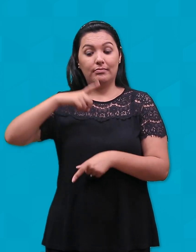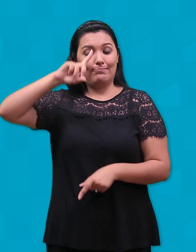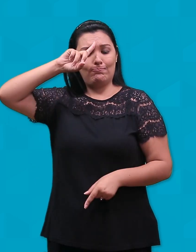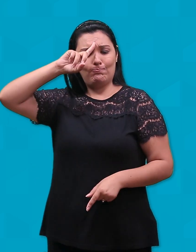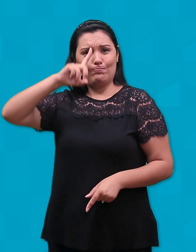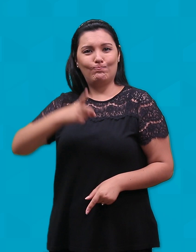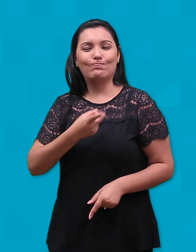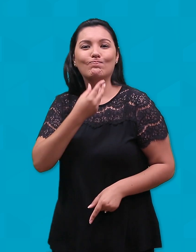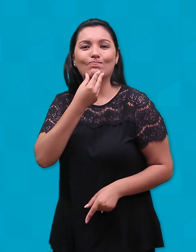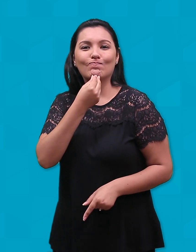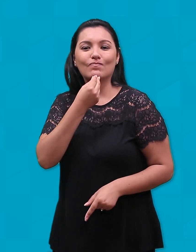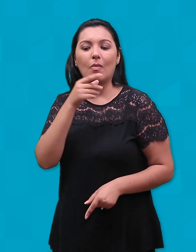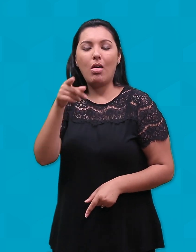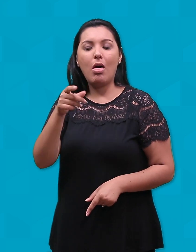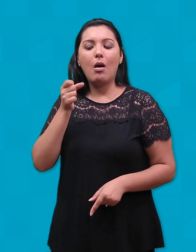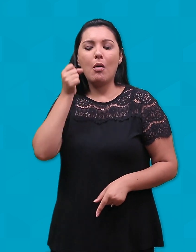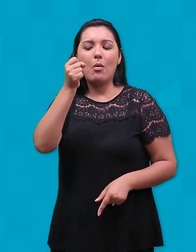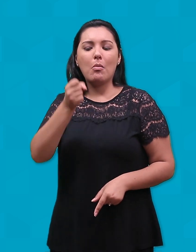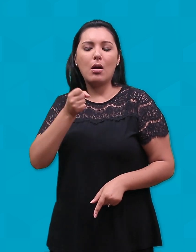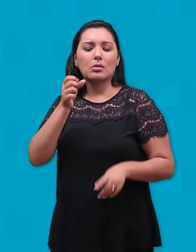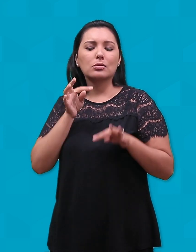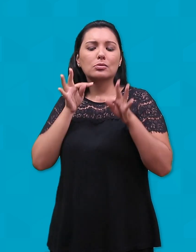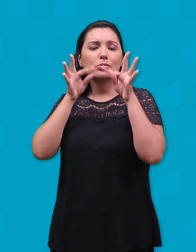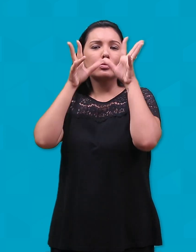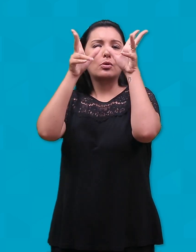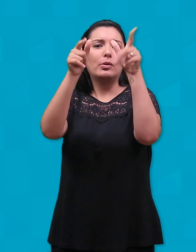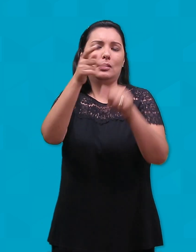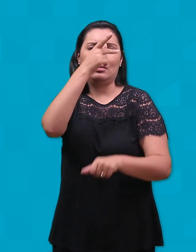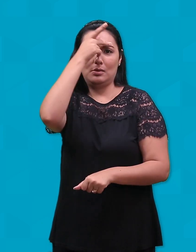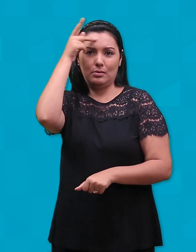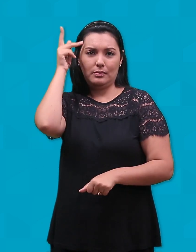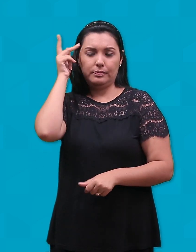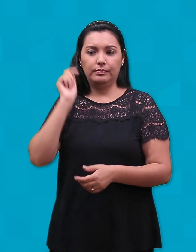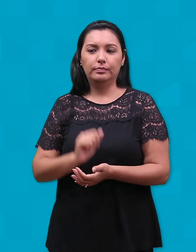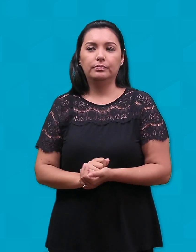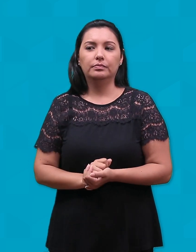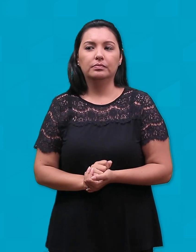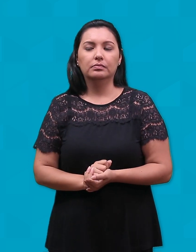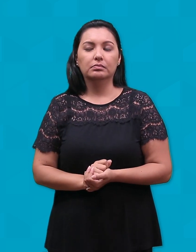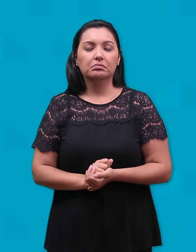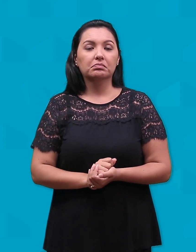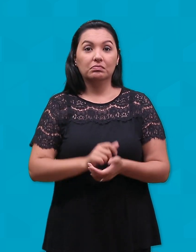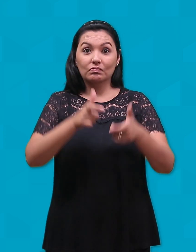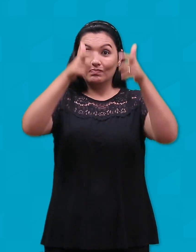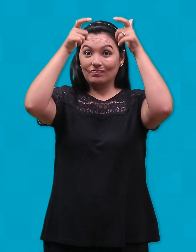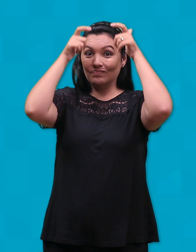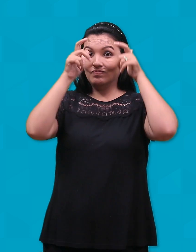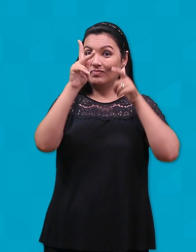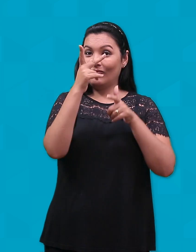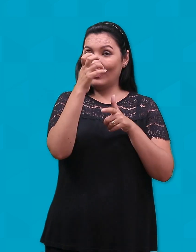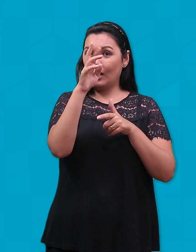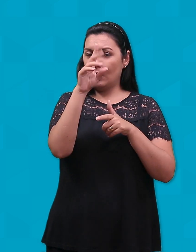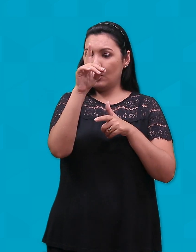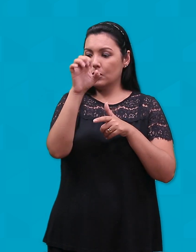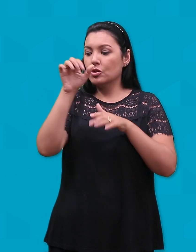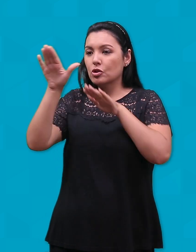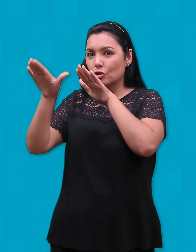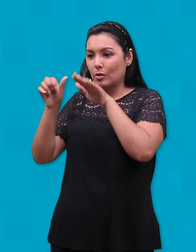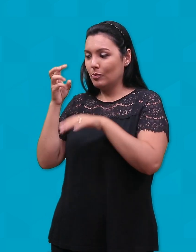que vai ser o pastor de Israel, o meu povo. Então Herodes chamou em segredo os magos e